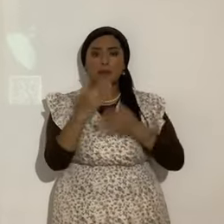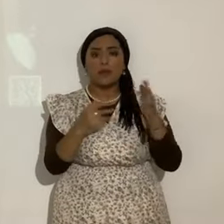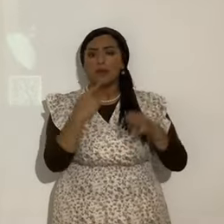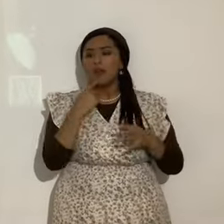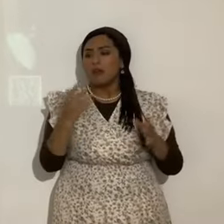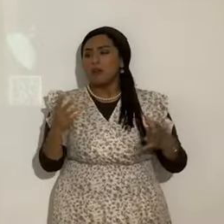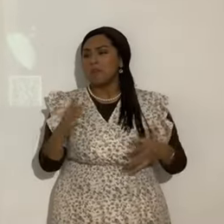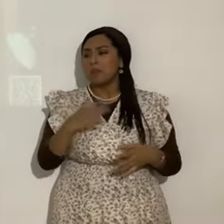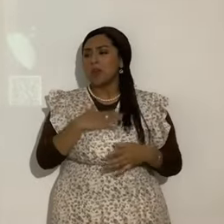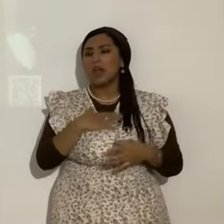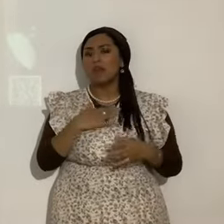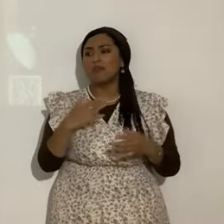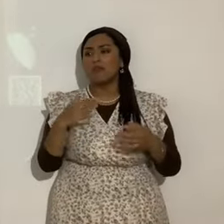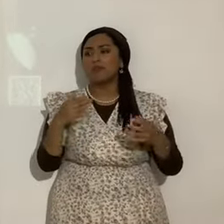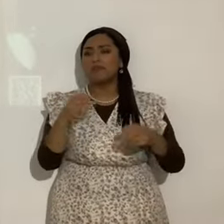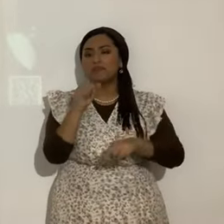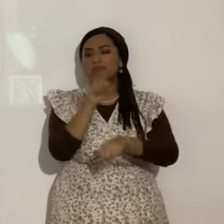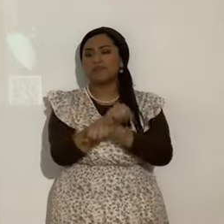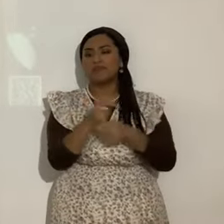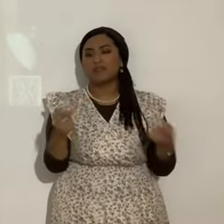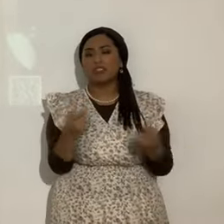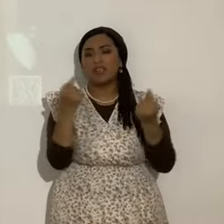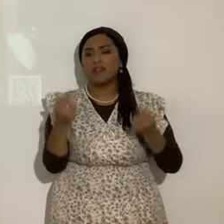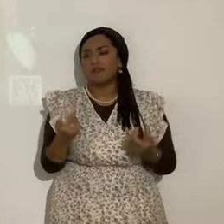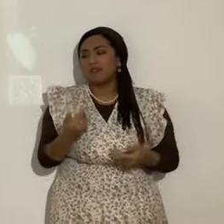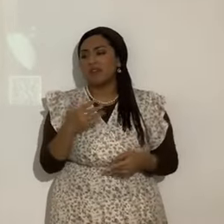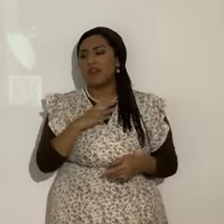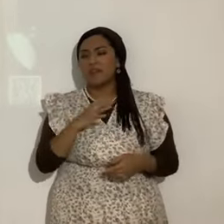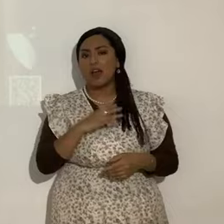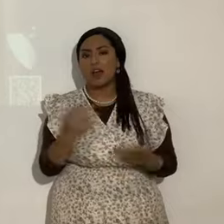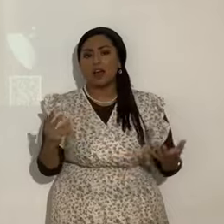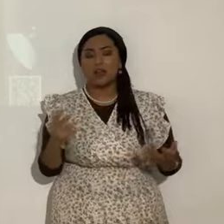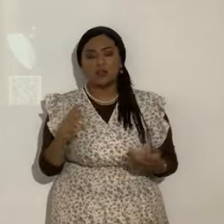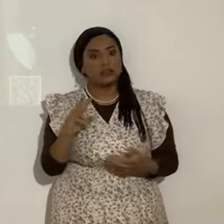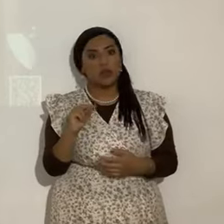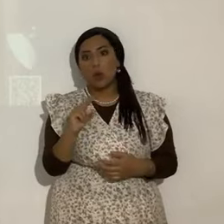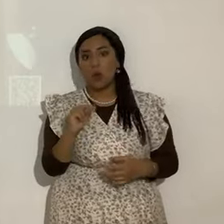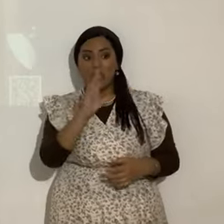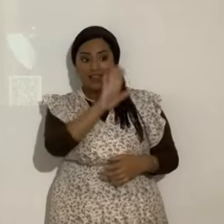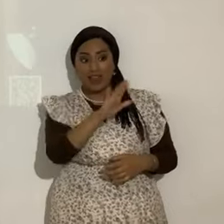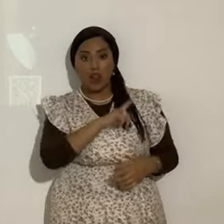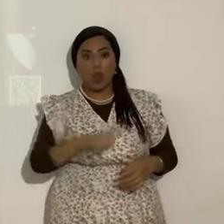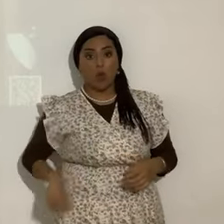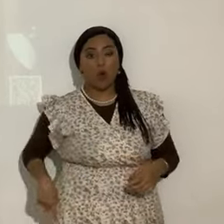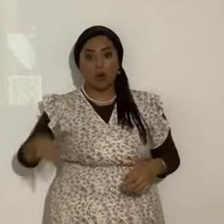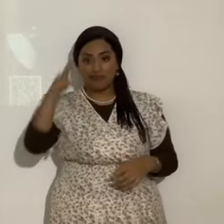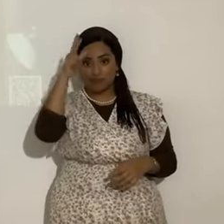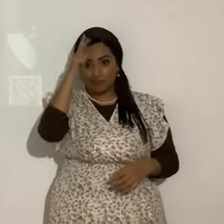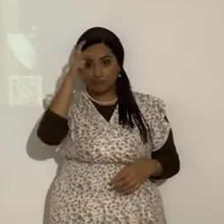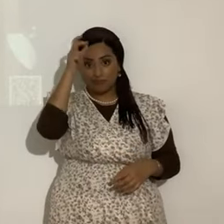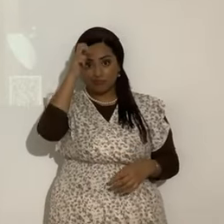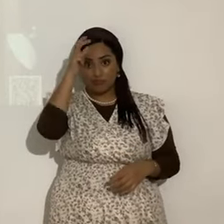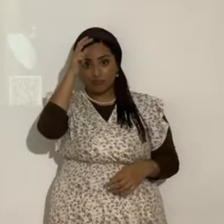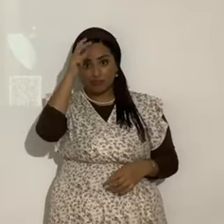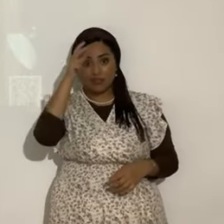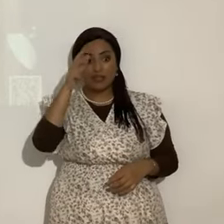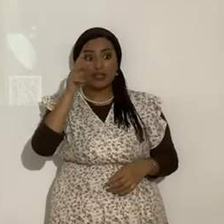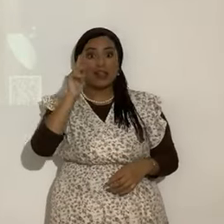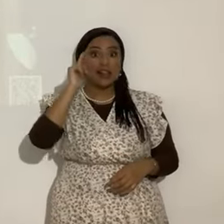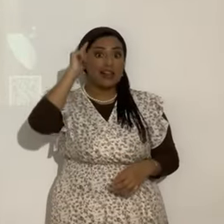esclavo del pecado. Y no pasa nada. No. Es que su amo es Satanás. Y tarde que temprano. Él.